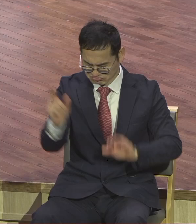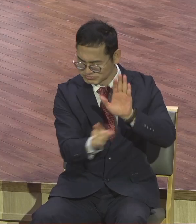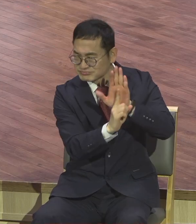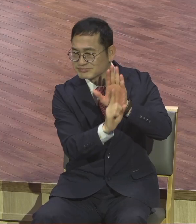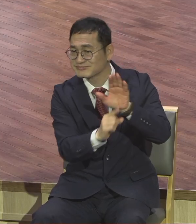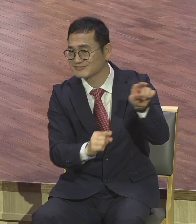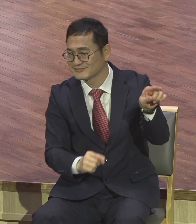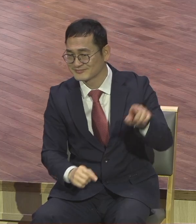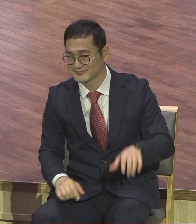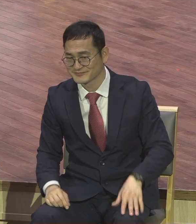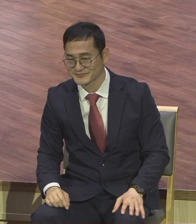부활할 거다 그럽니다.